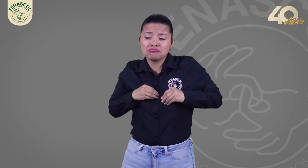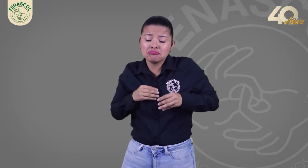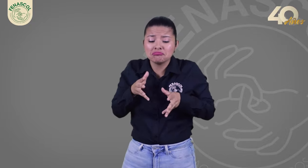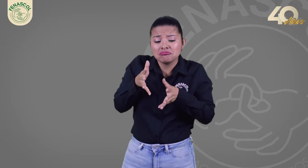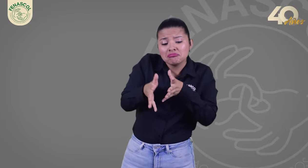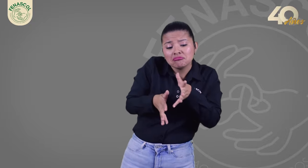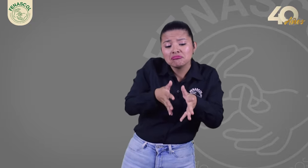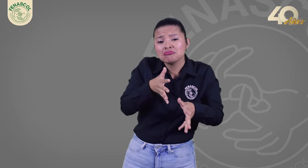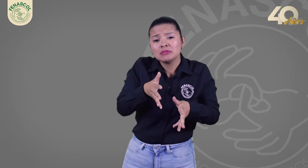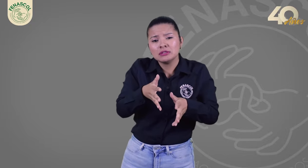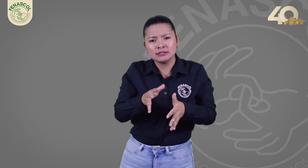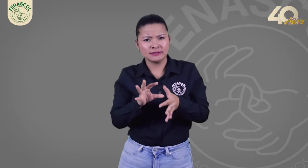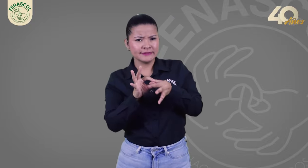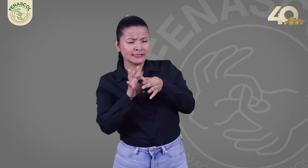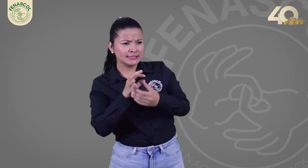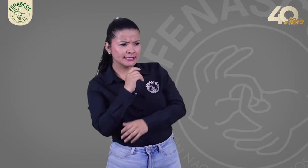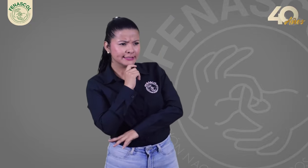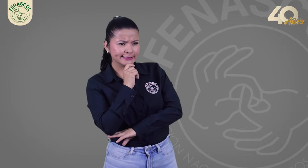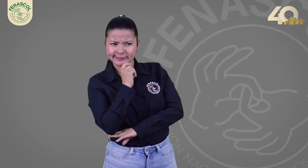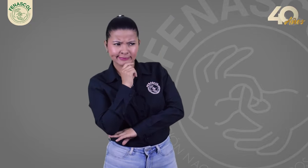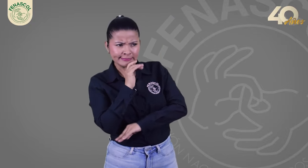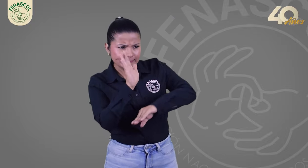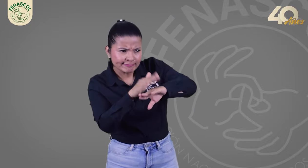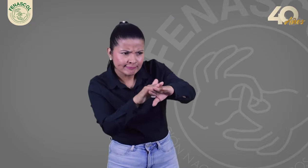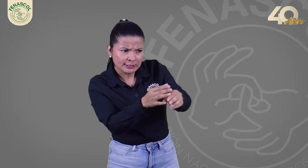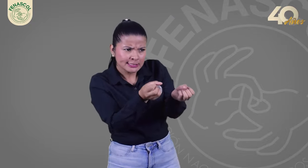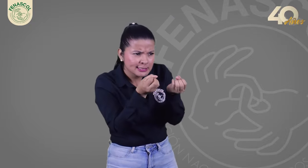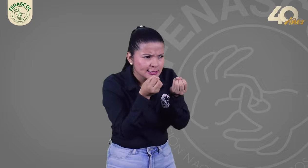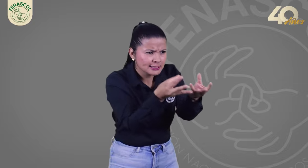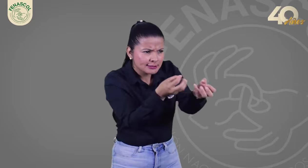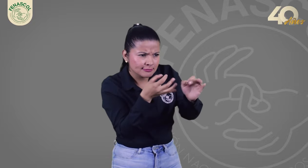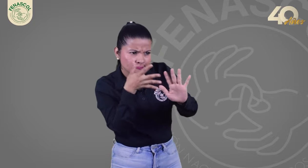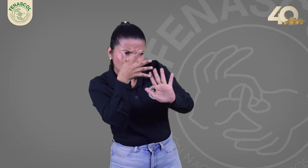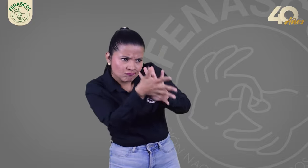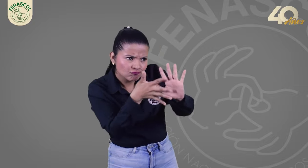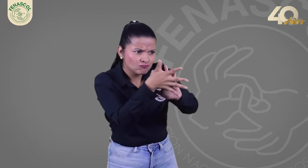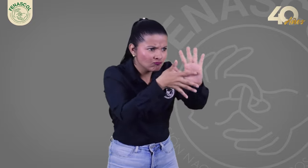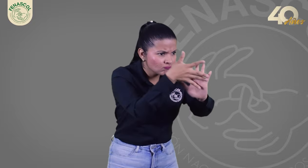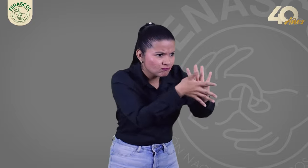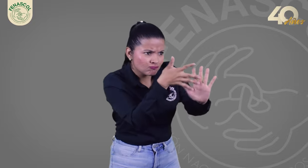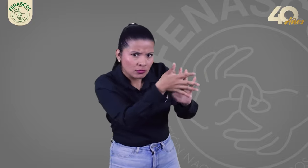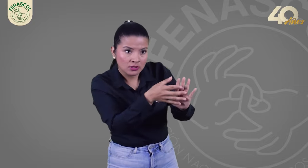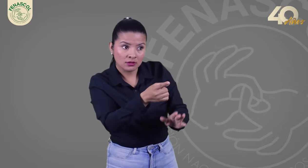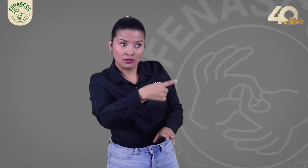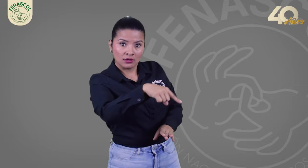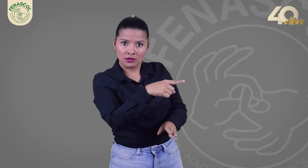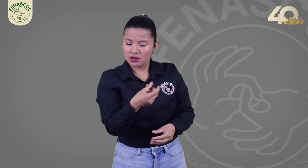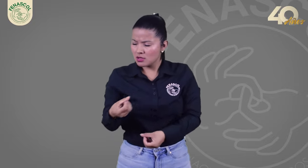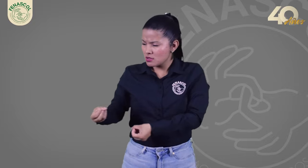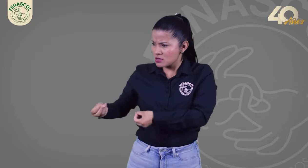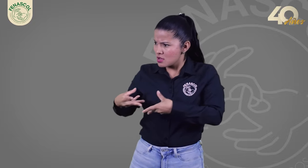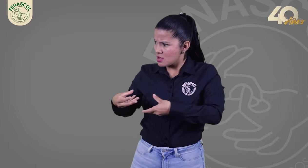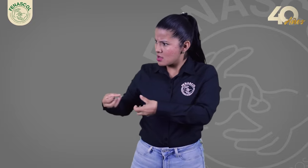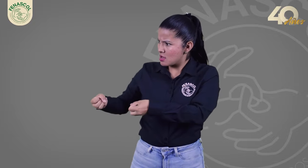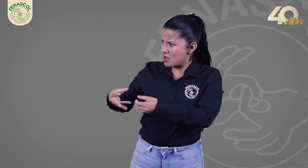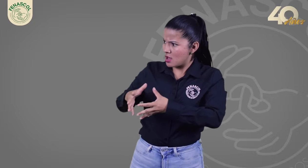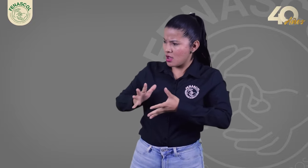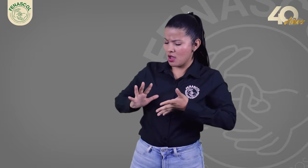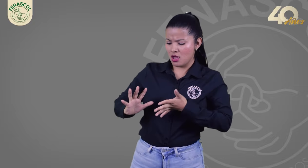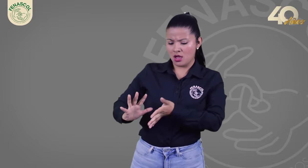antes no se veía Se empezaron a abordar temas de educación, trabajo, salud y